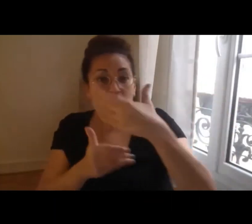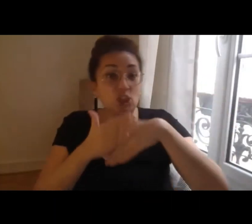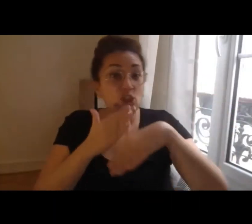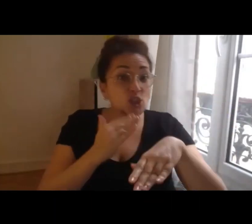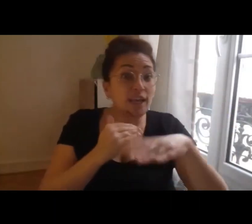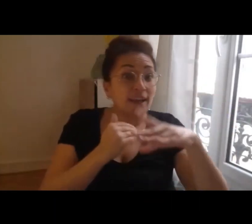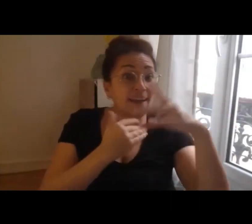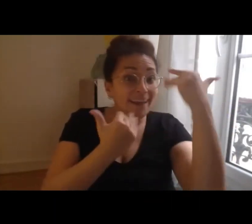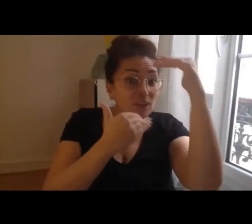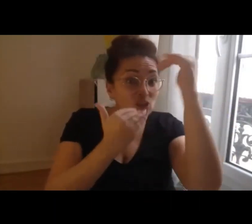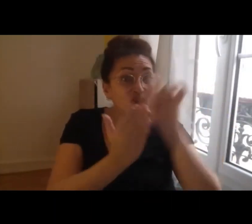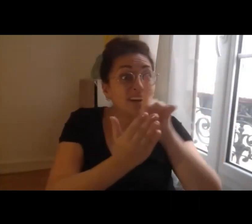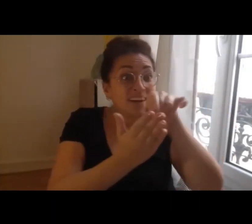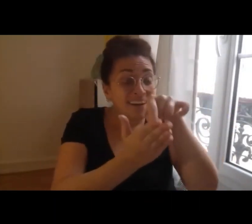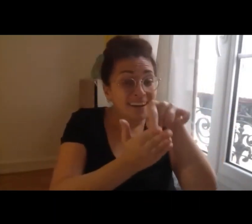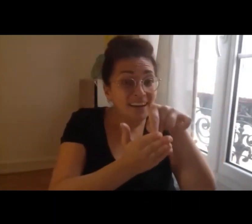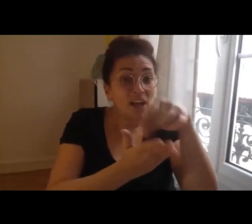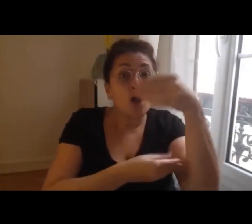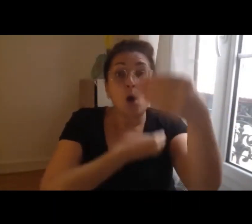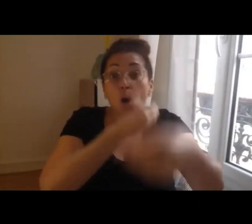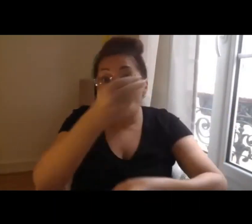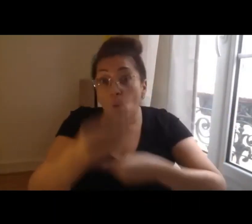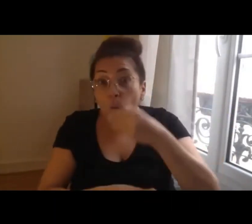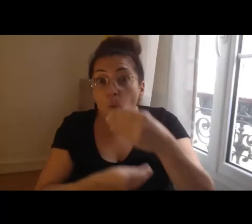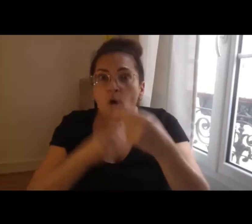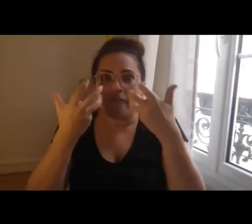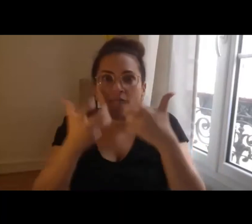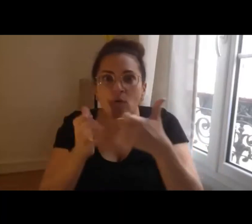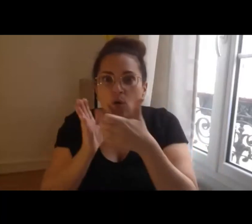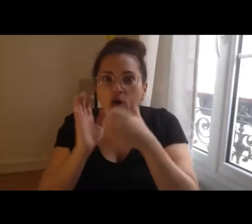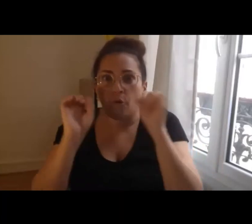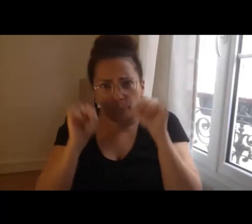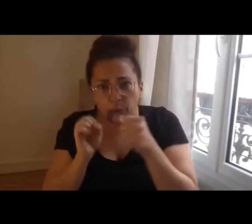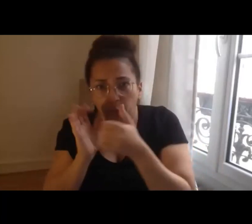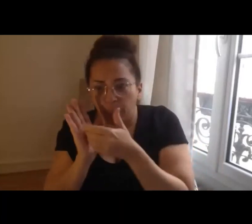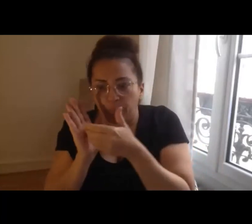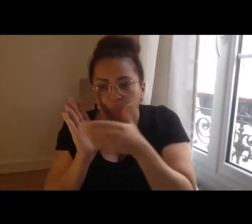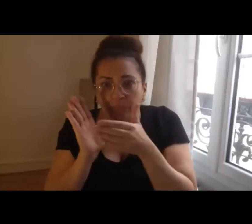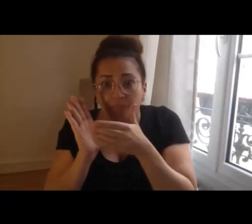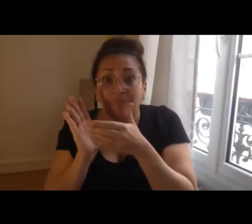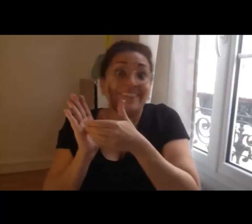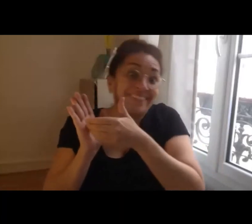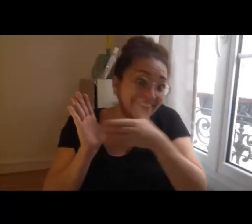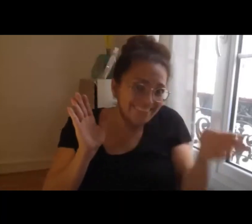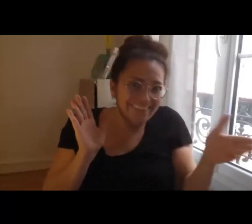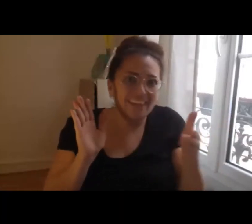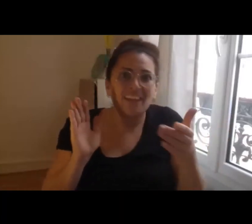sorte ouvrir le champ des possibles donc c'est pas une obligation